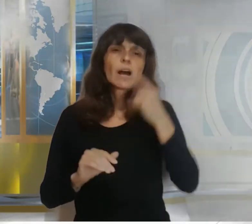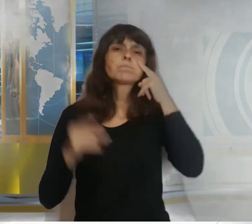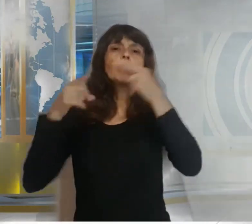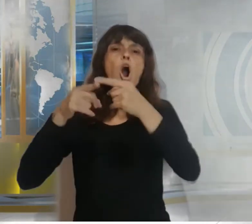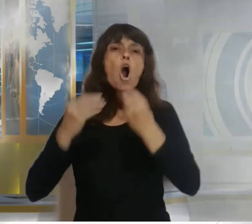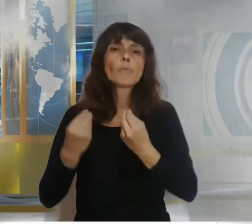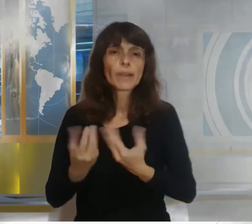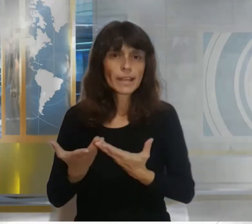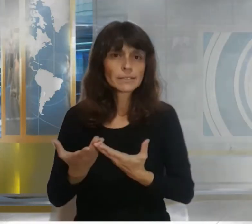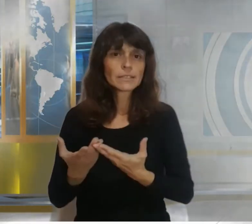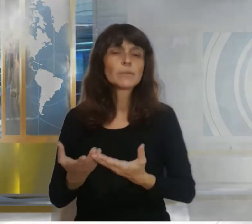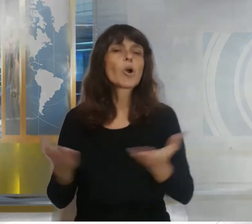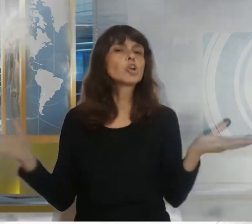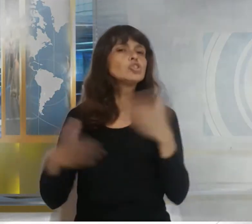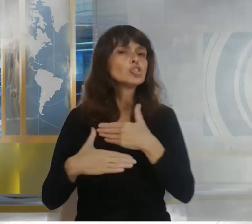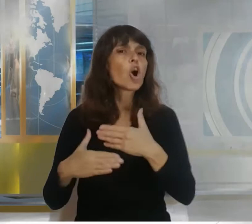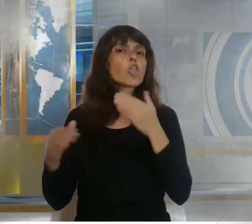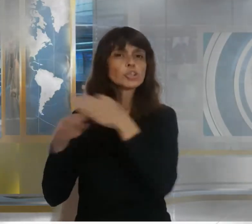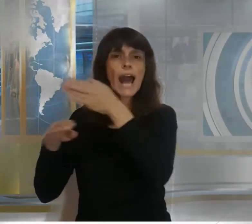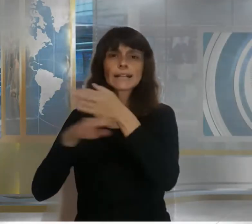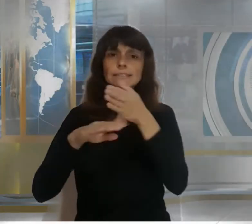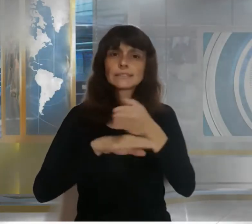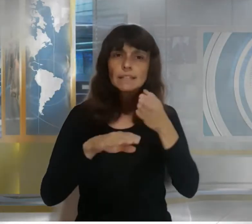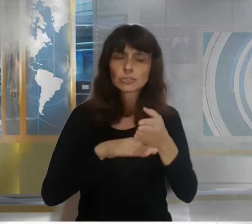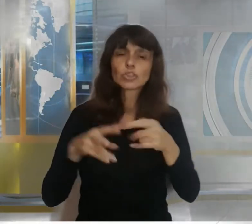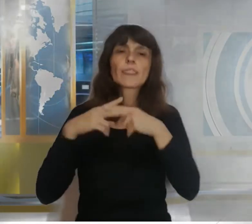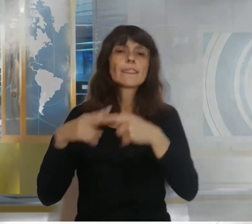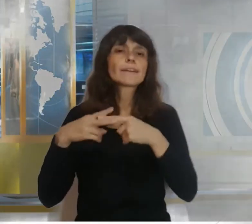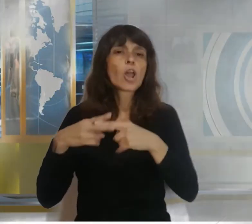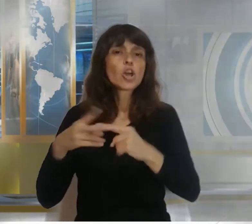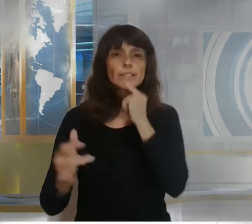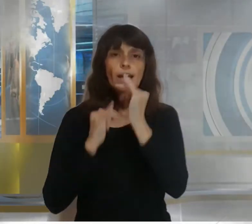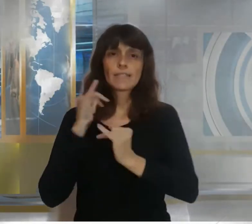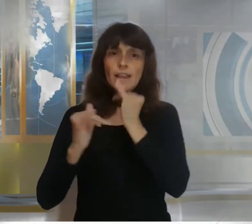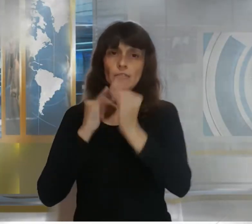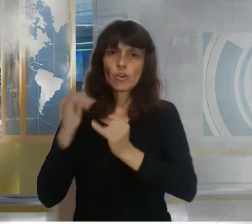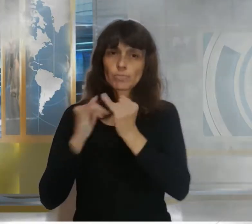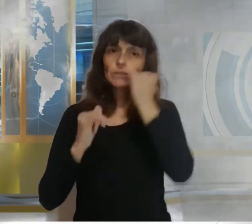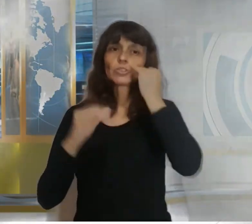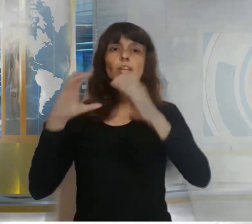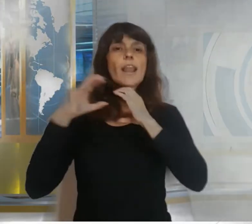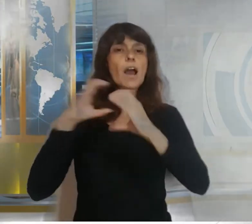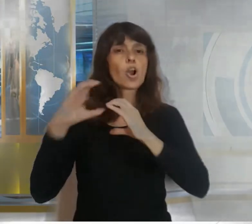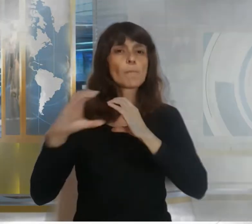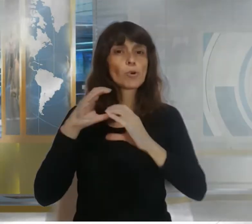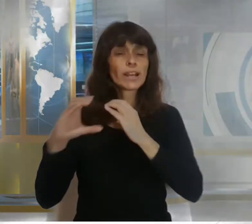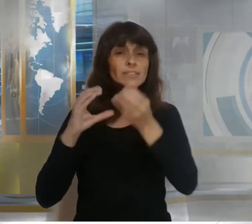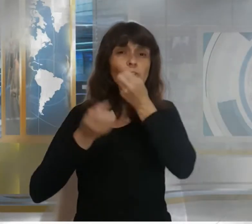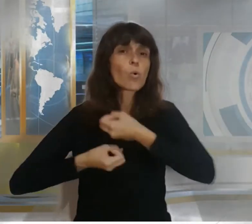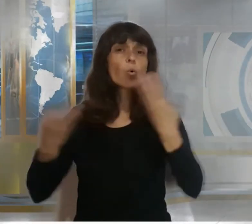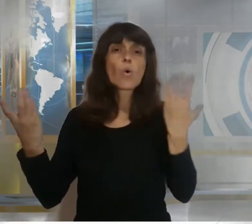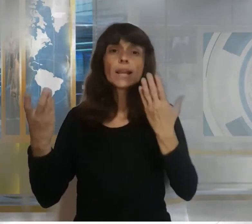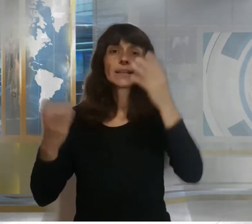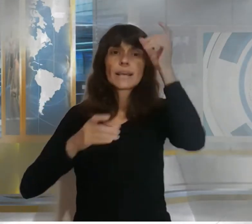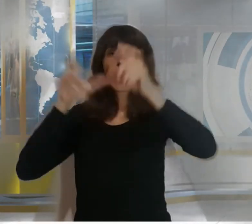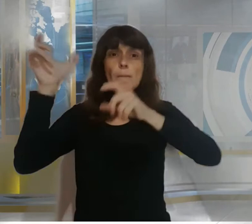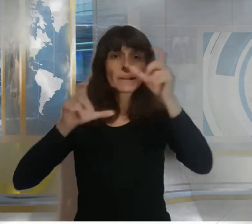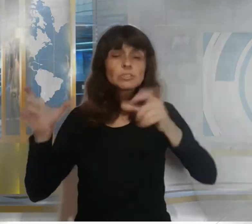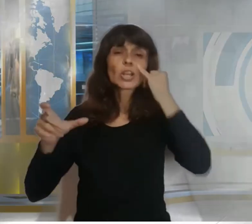tecnologías de la información y las comunicaciones para cualquiera de sus plataformas en tal sentido